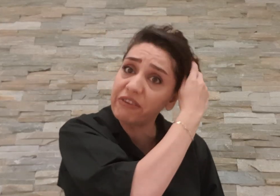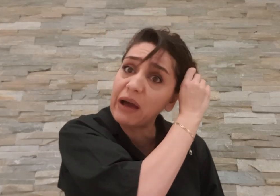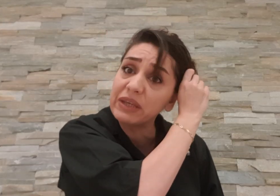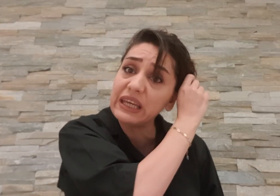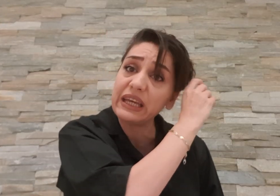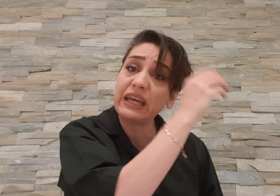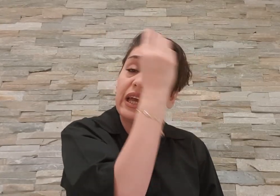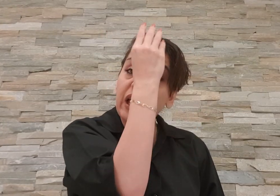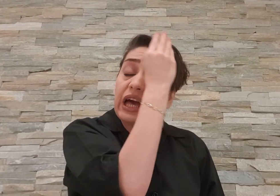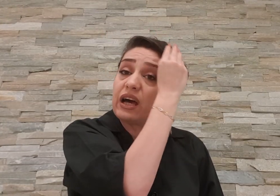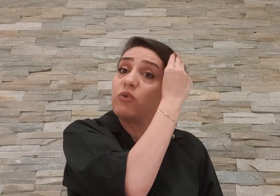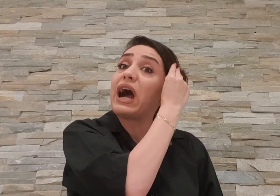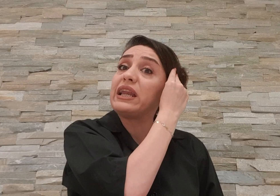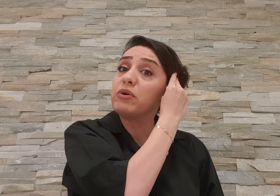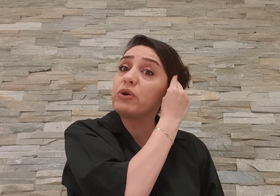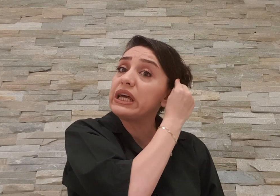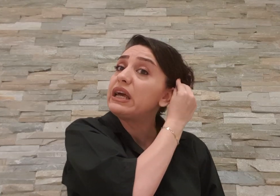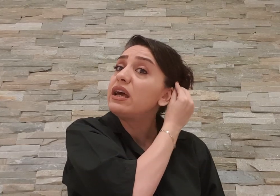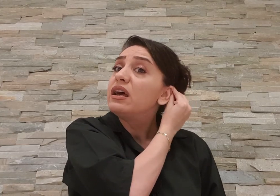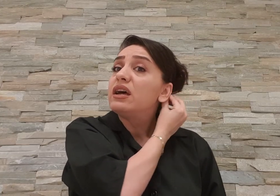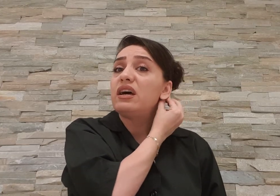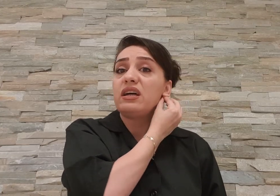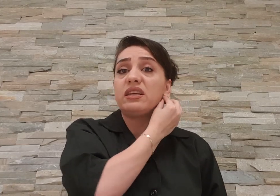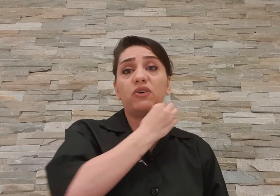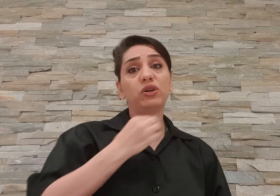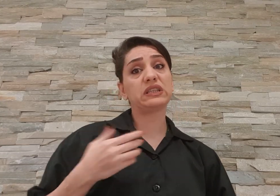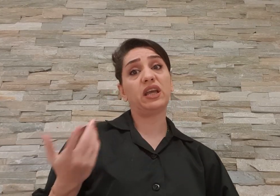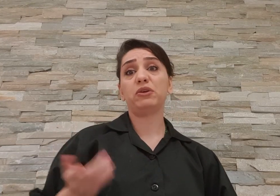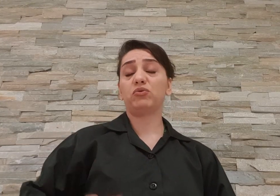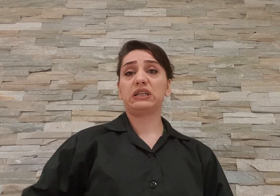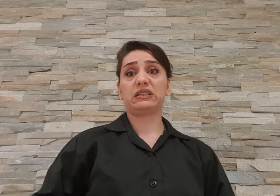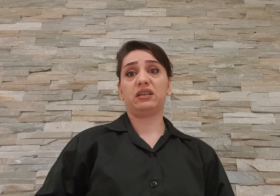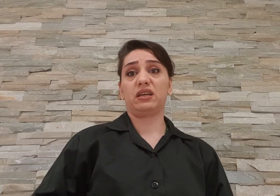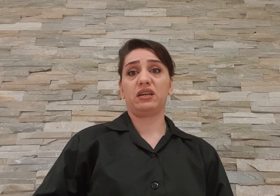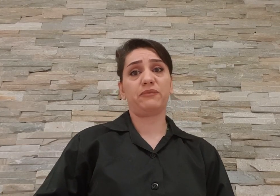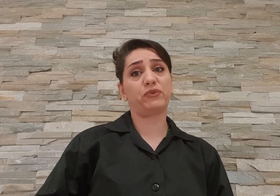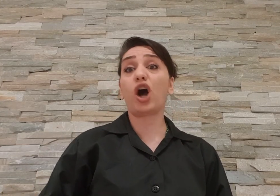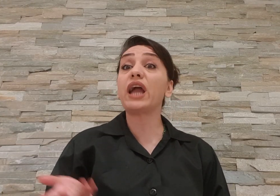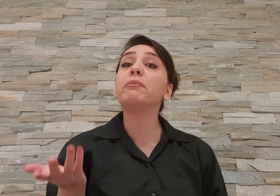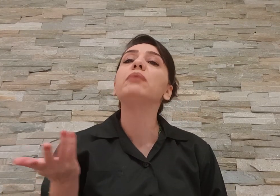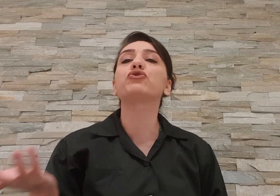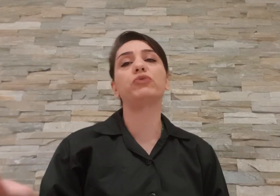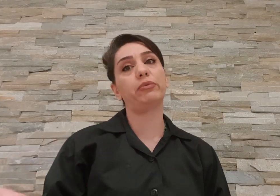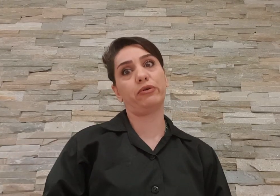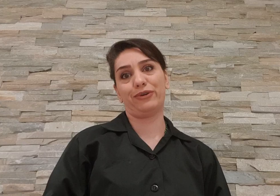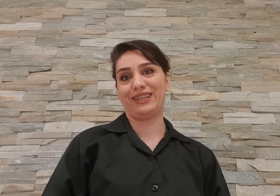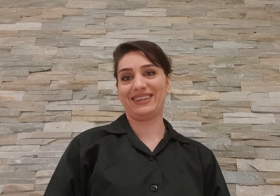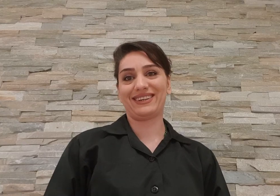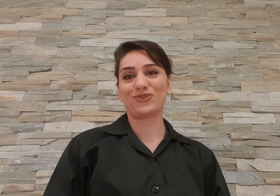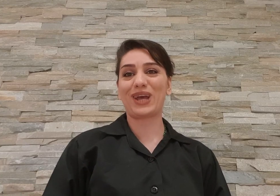فهمیده اون علی بابایه دیگه خلاصه نمیدونسته دیگه کاری هم نمیتونه مکنه دیگه چون